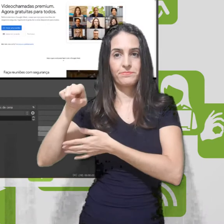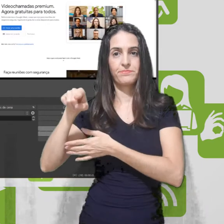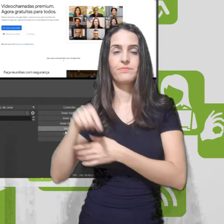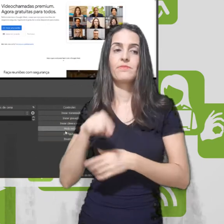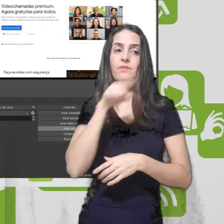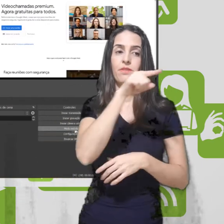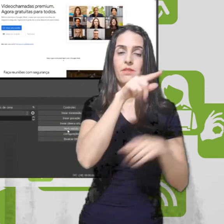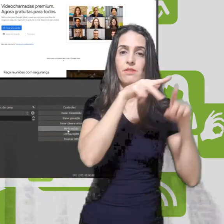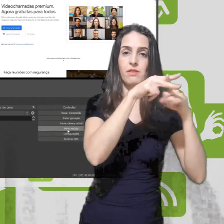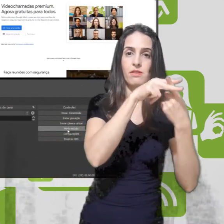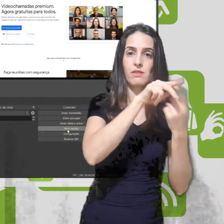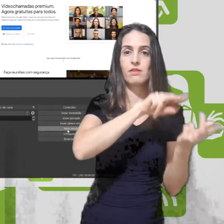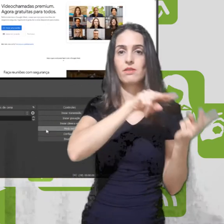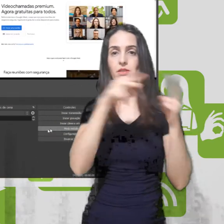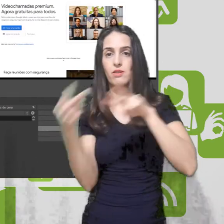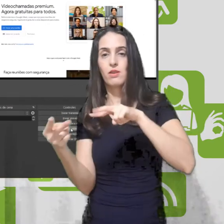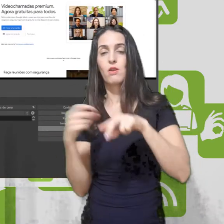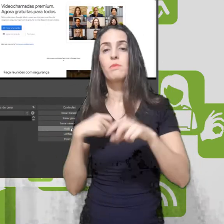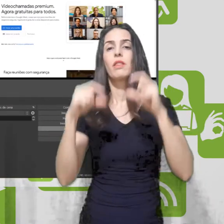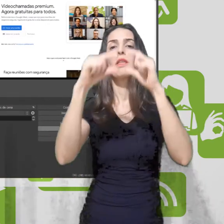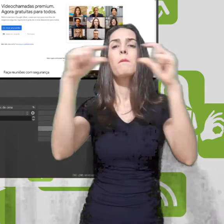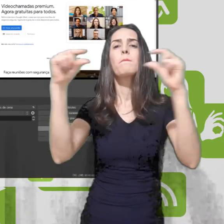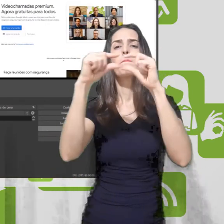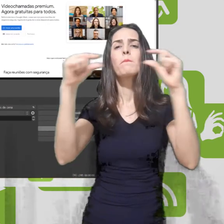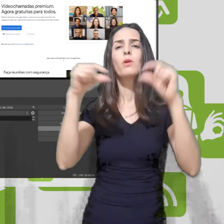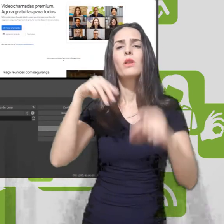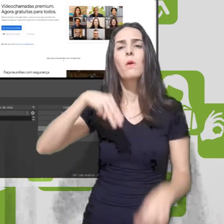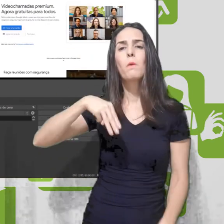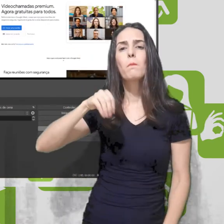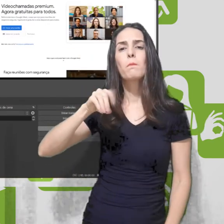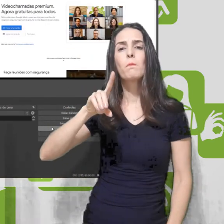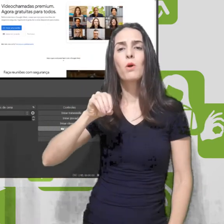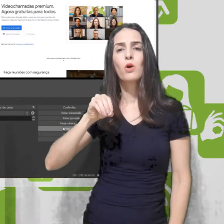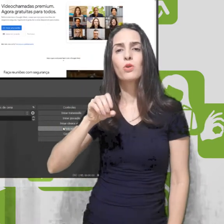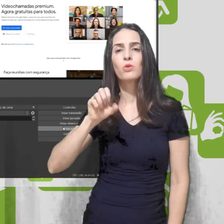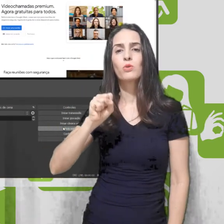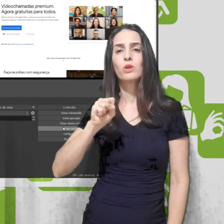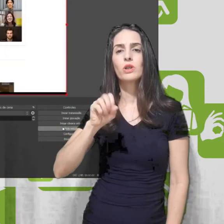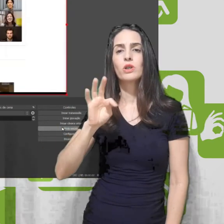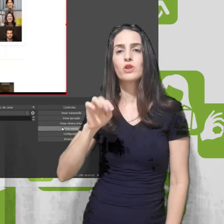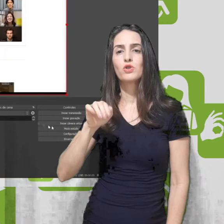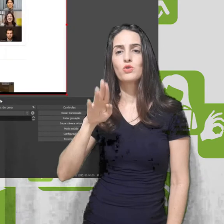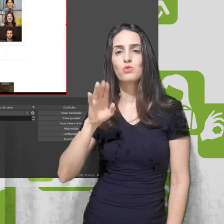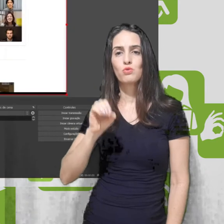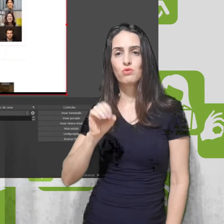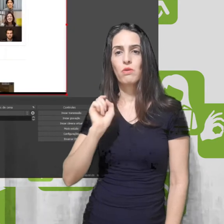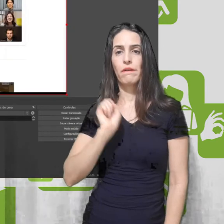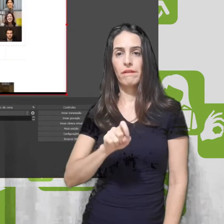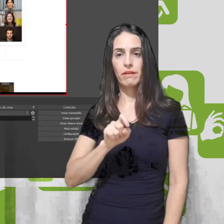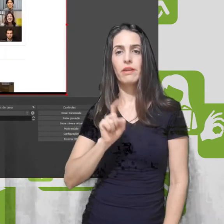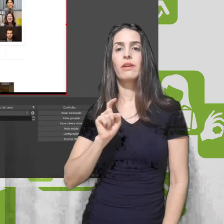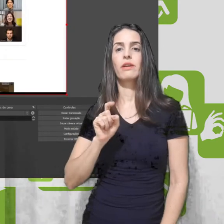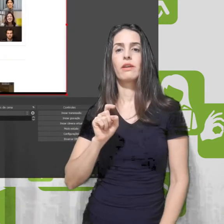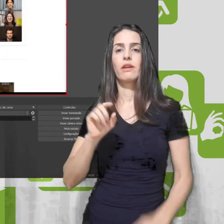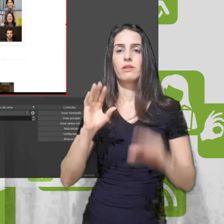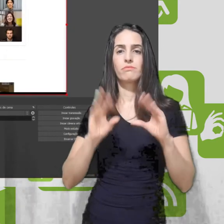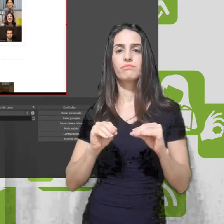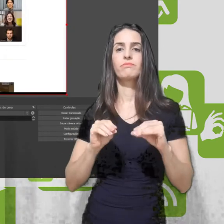podem vir aqui no botão modo Studio. Aí vocês clicam aqui e aí desativam o modo Studio.